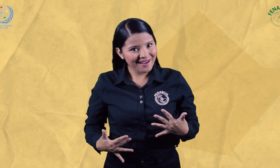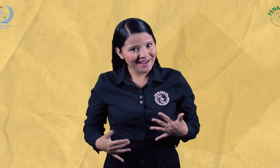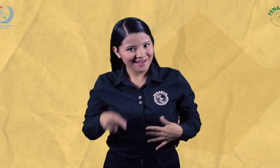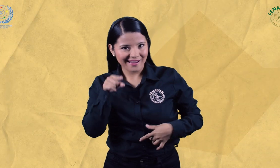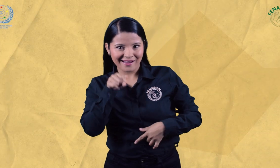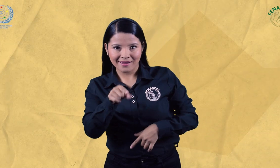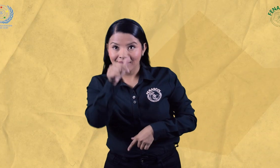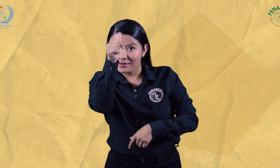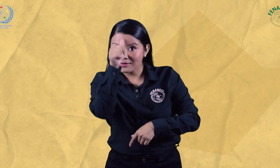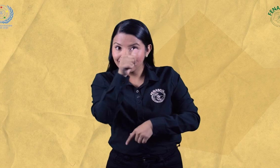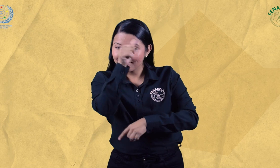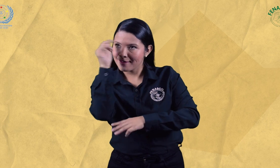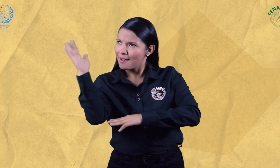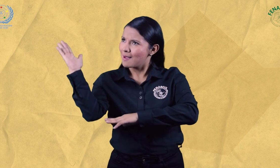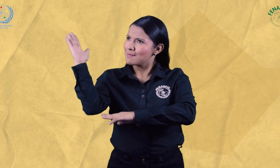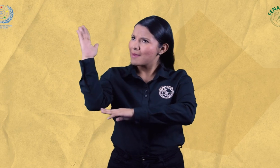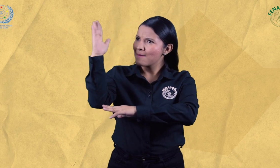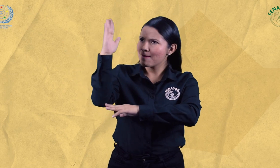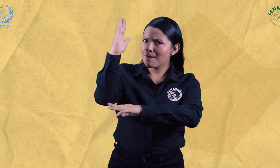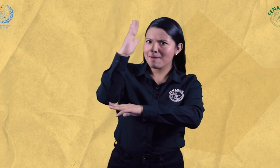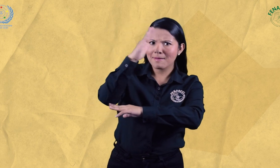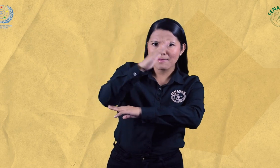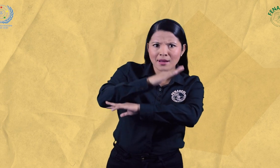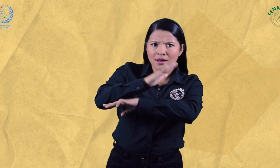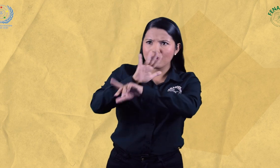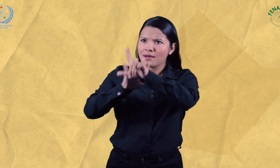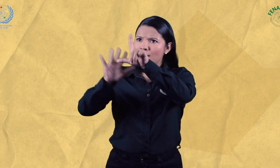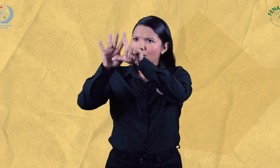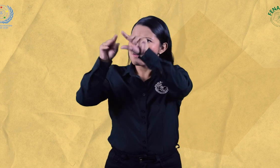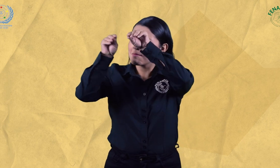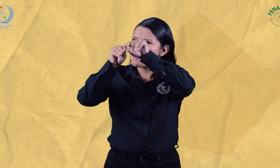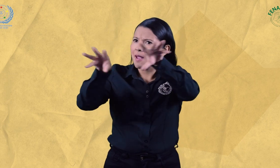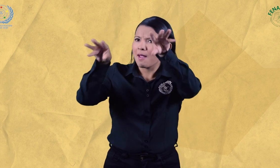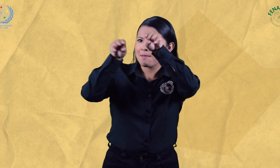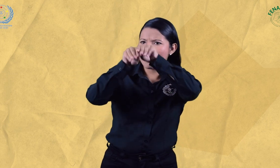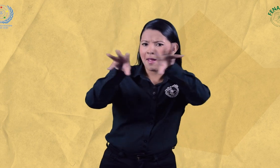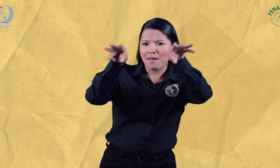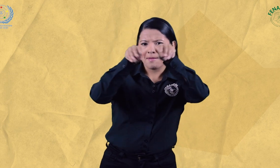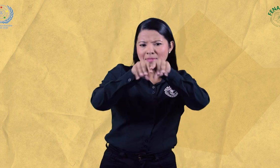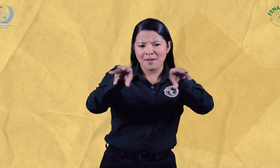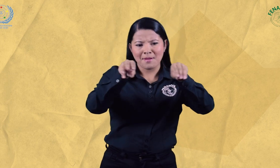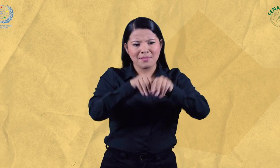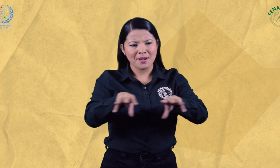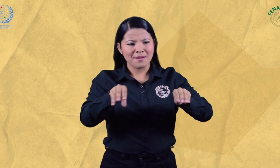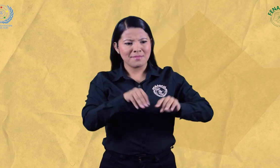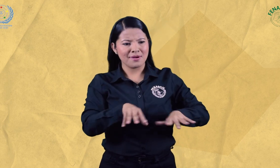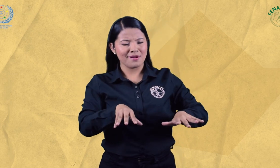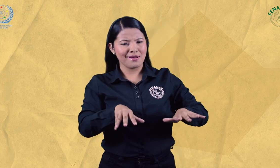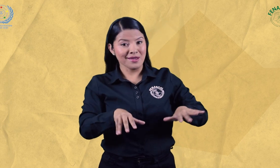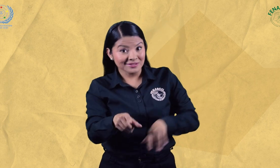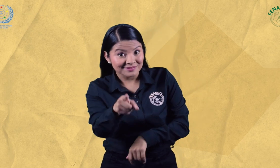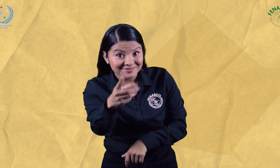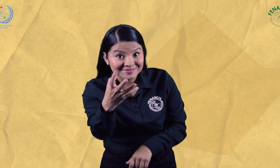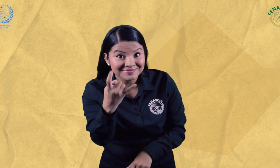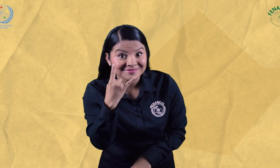El día domingo, durante todo el día, estaremos publicando sus sueños. ¿Están interesados?